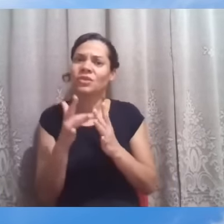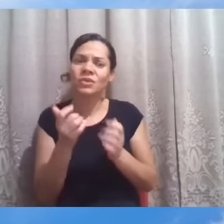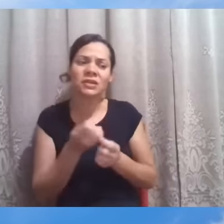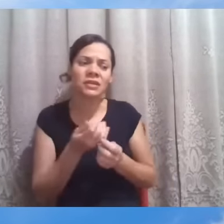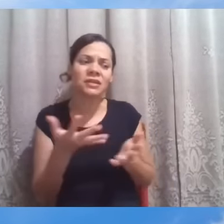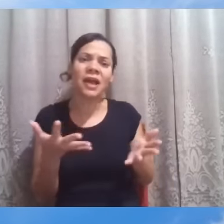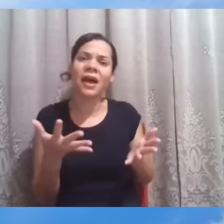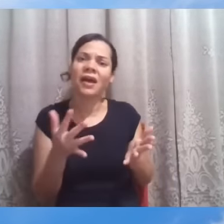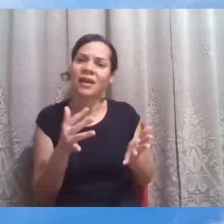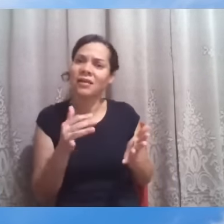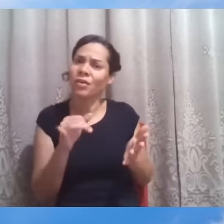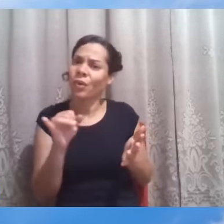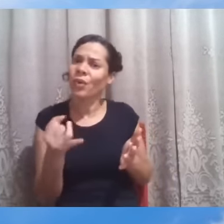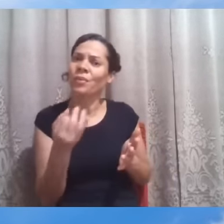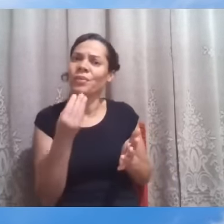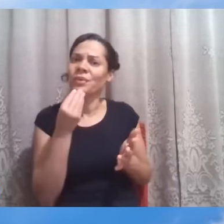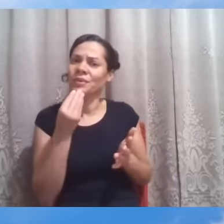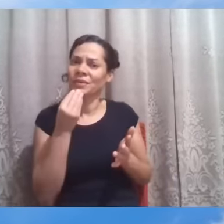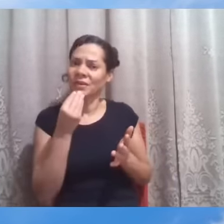vamos atender?